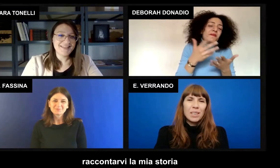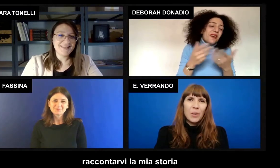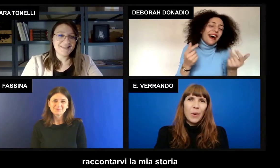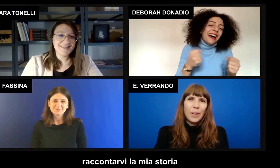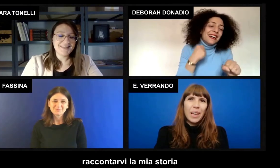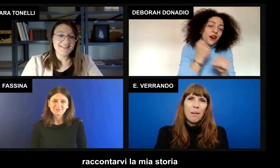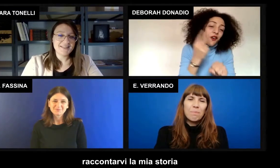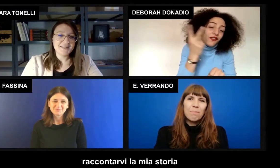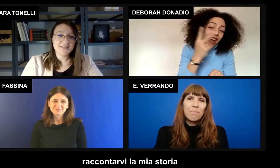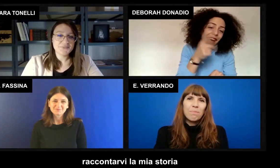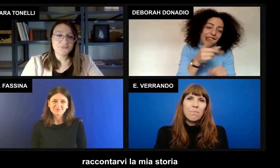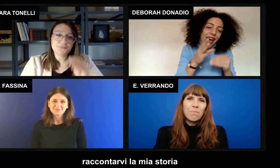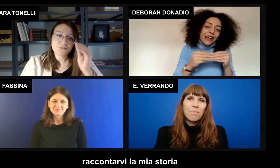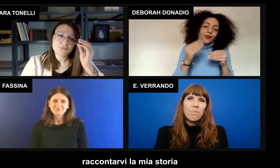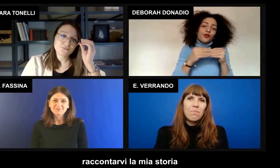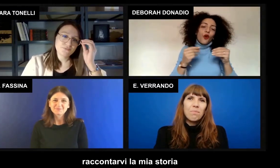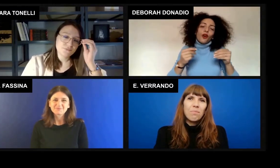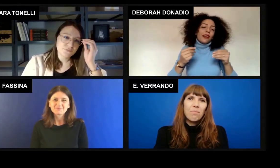la mia storia.